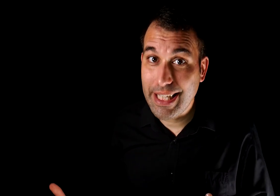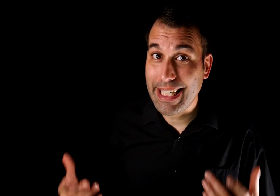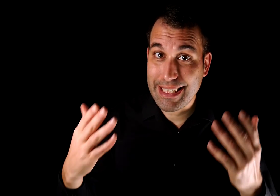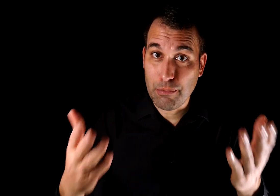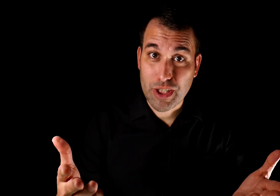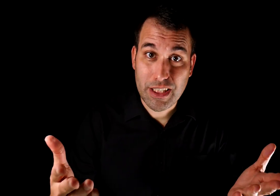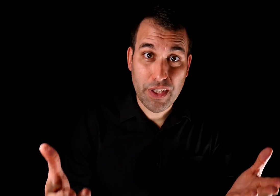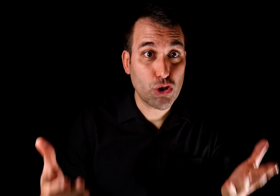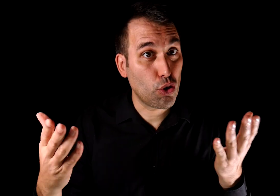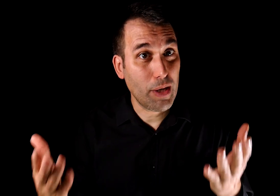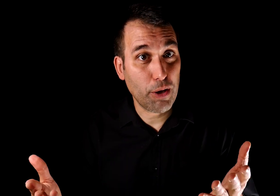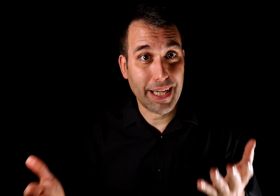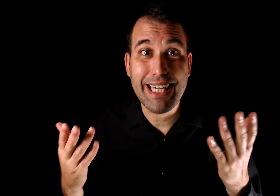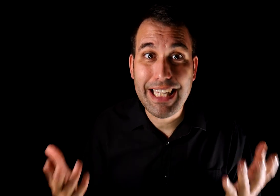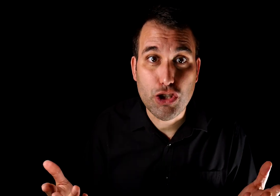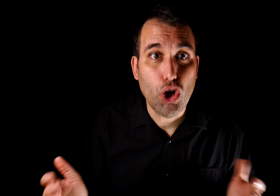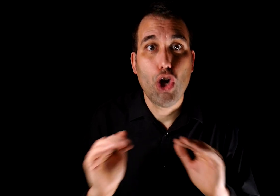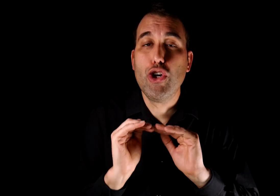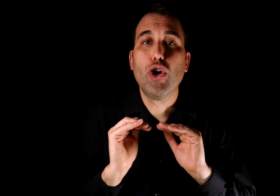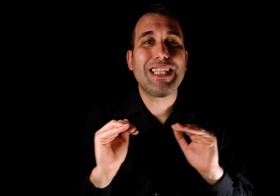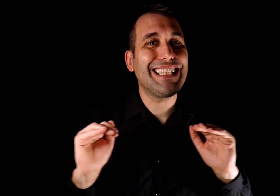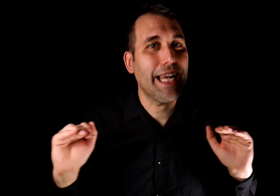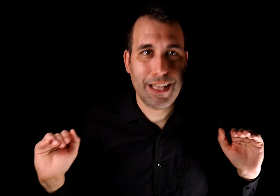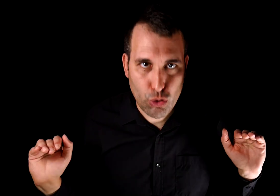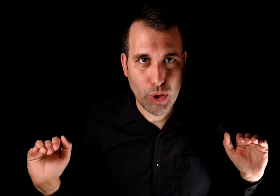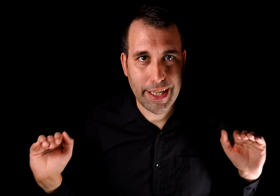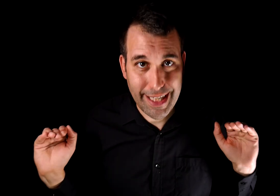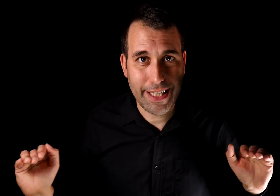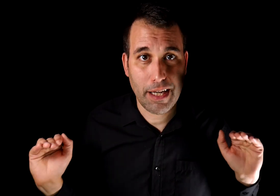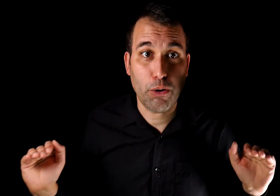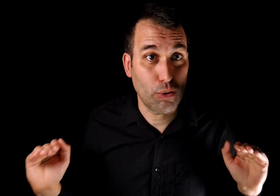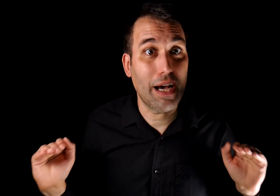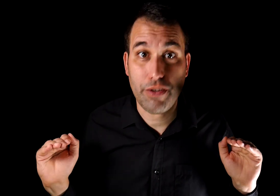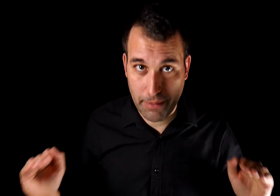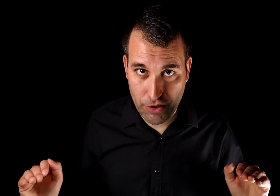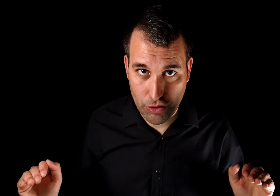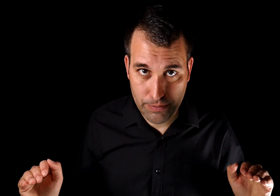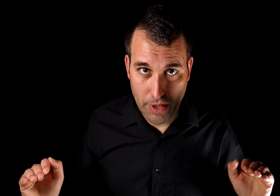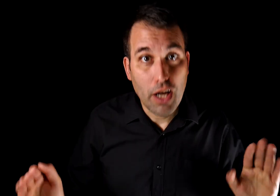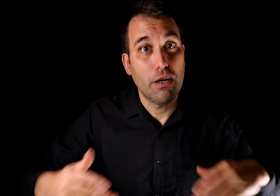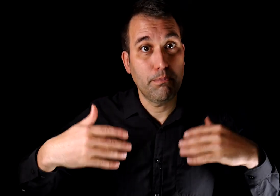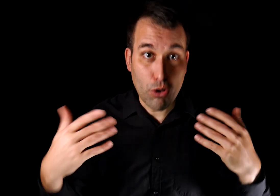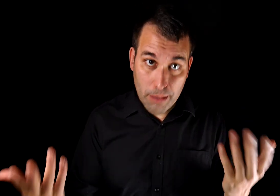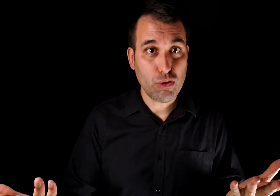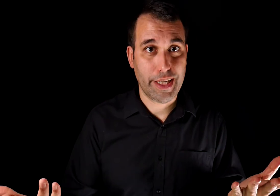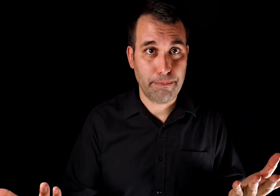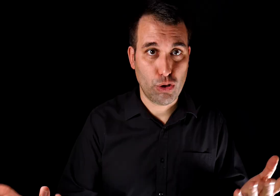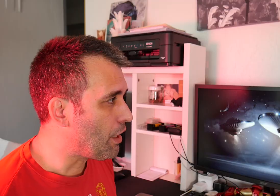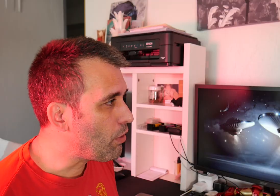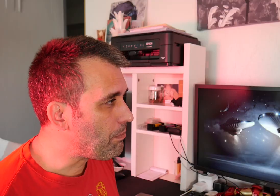de que estamos satisfechos con una prueba que, de hecho, no está a la altura requerida por una afirmación. Pongamos un ejemplo. El jueves